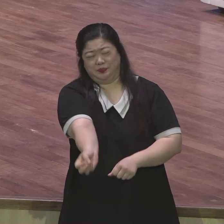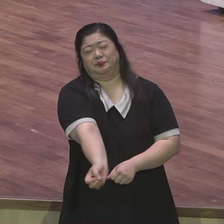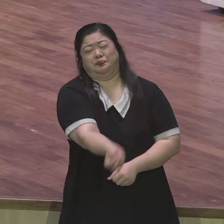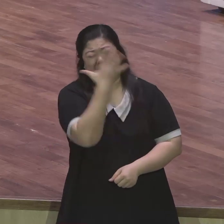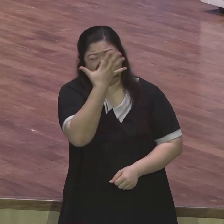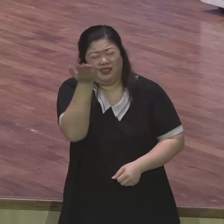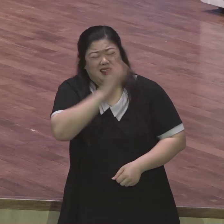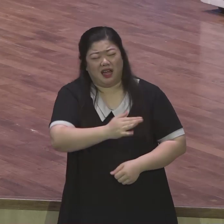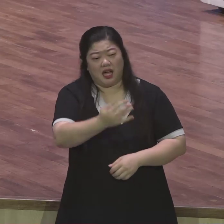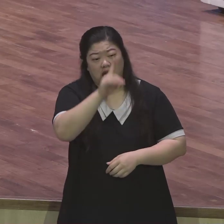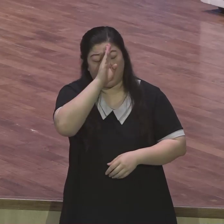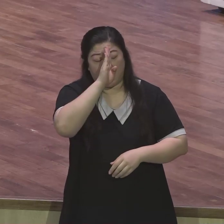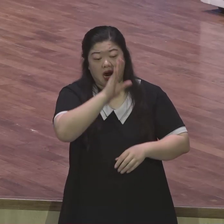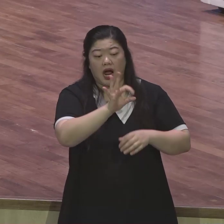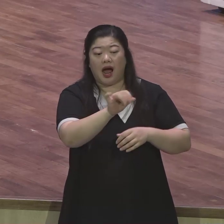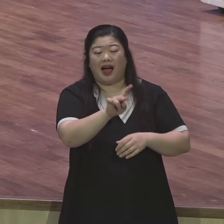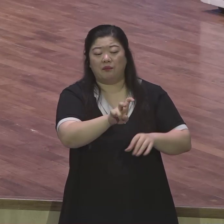고친다 그 의사를 보고 명의라 그래요